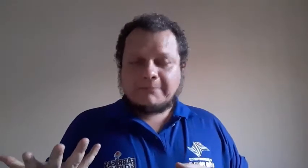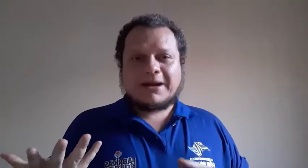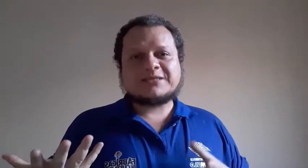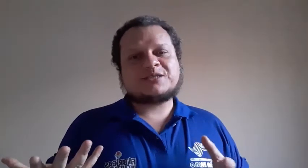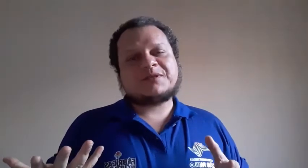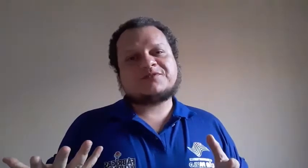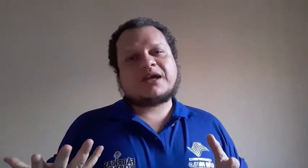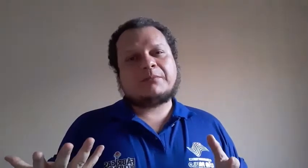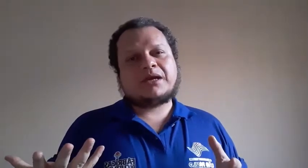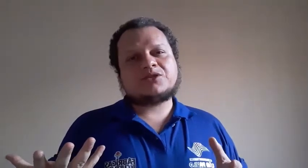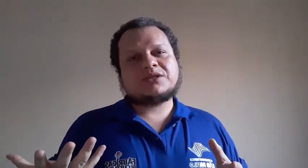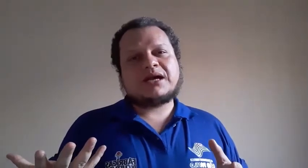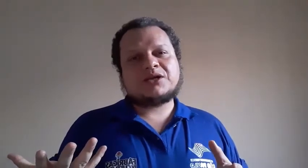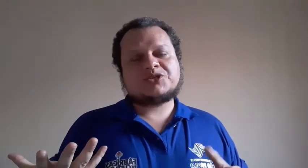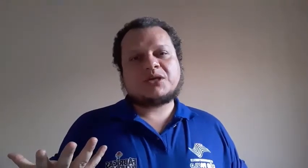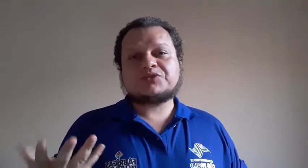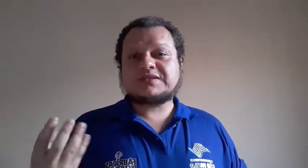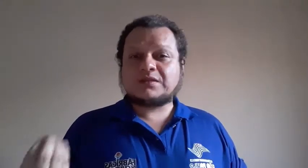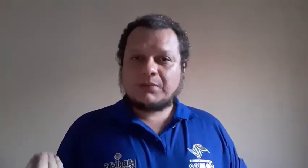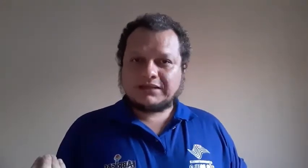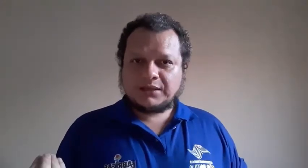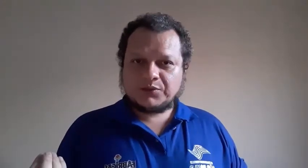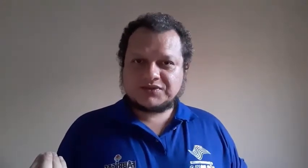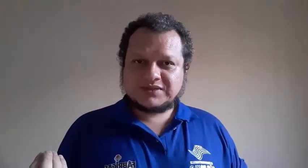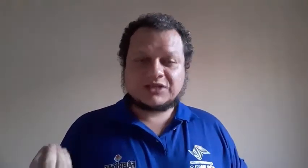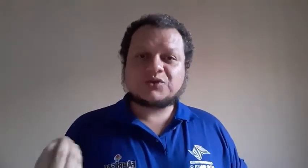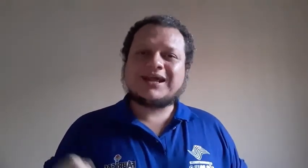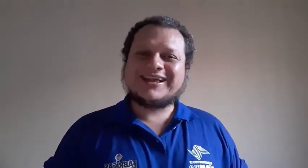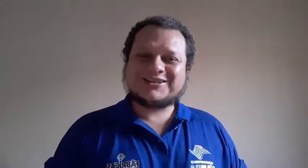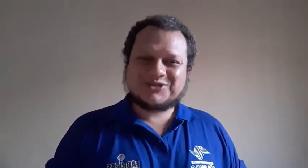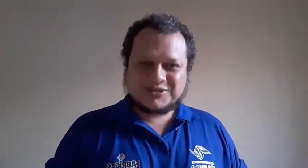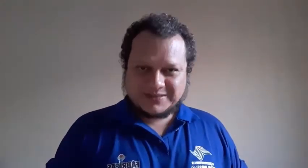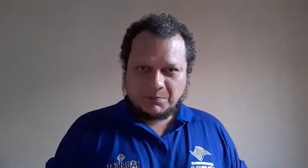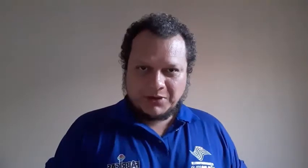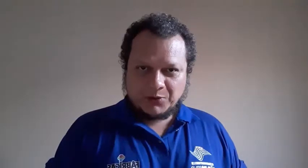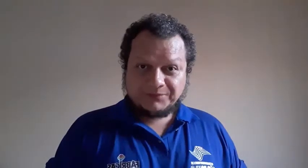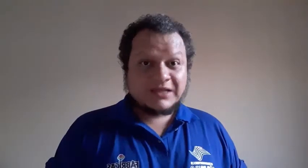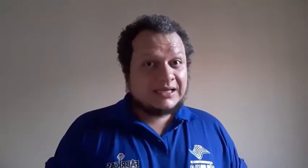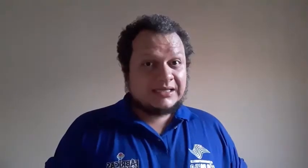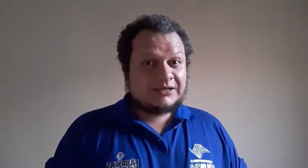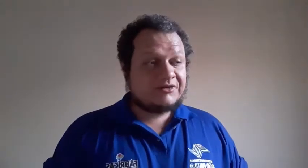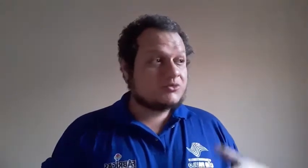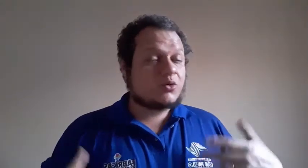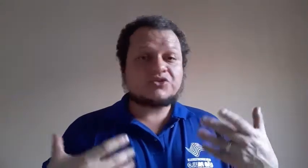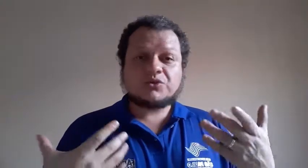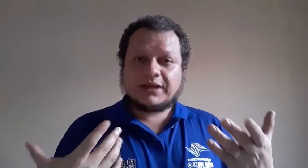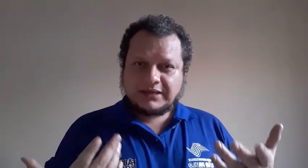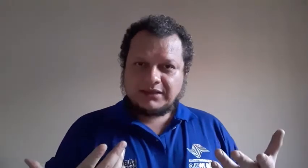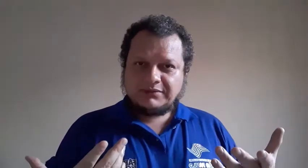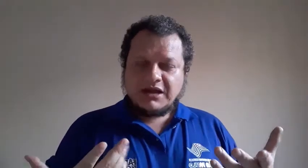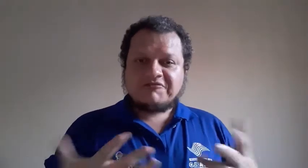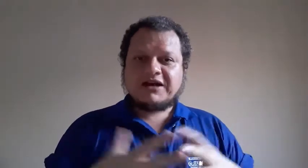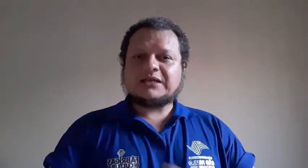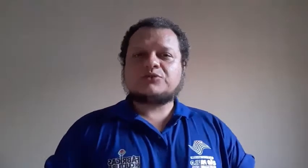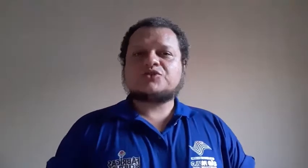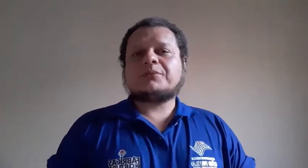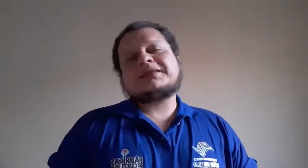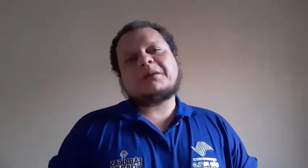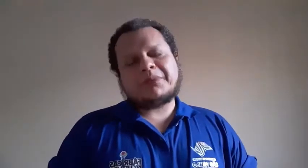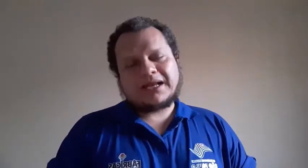mais especificamente da região de São Mateus, na Zona Leste de São Paulo. E vamos continuar aqui falando sobre a tabela